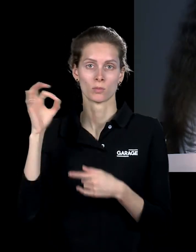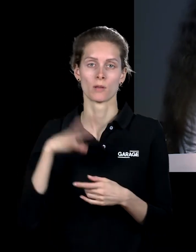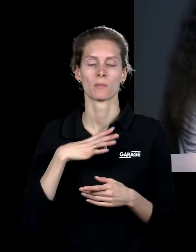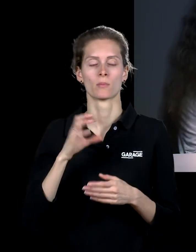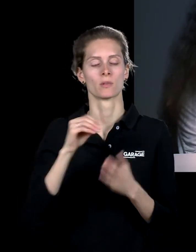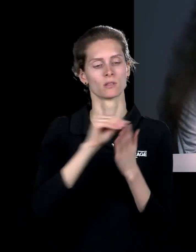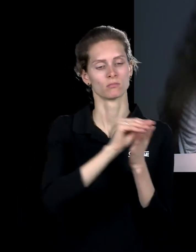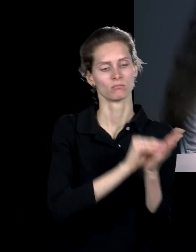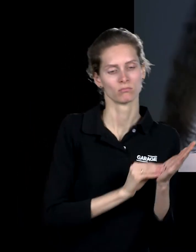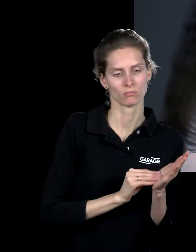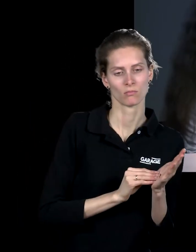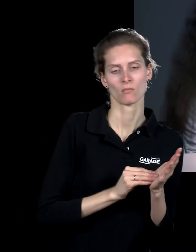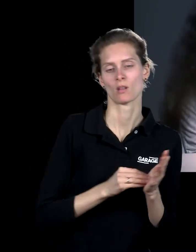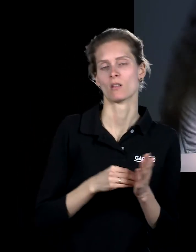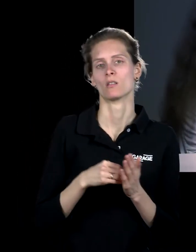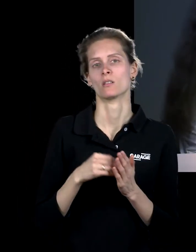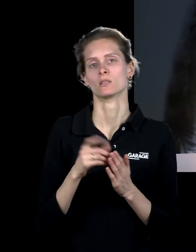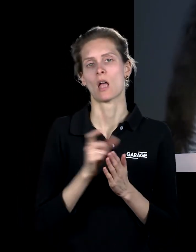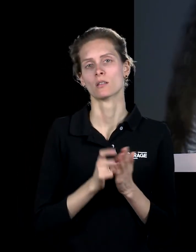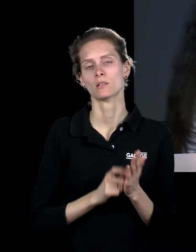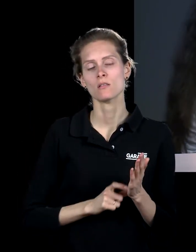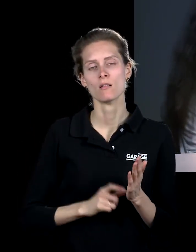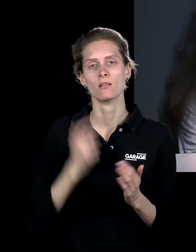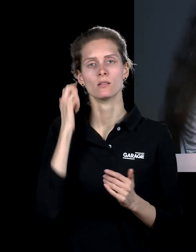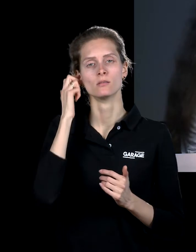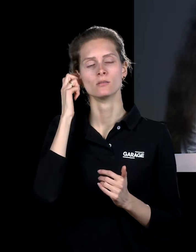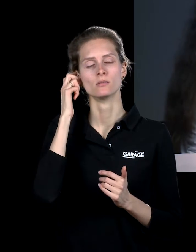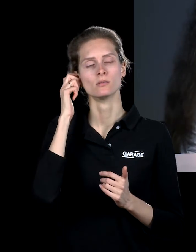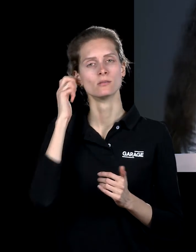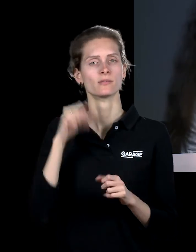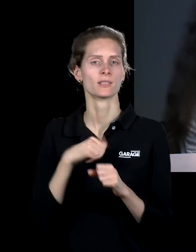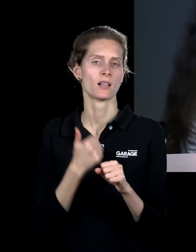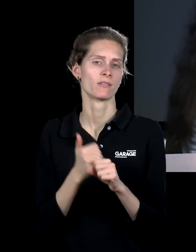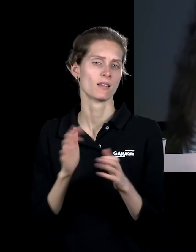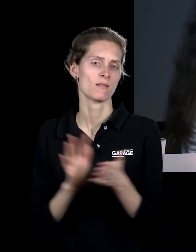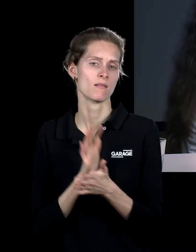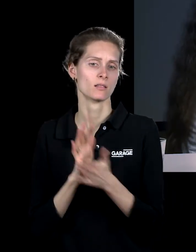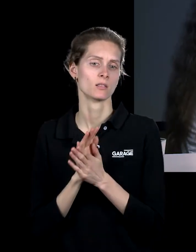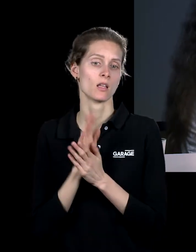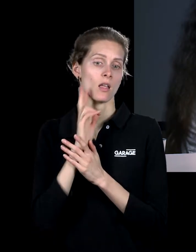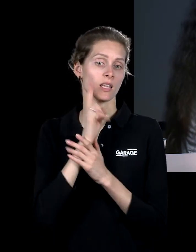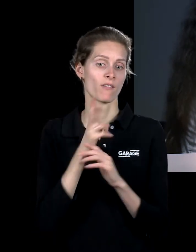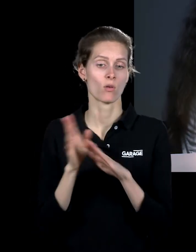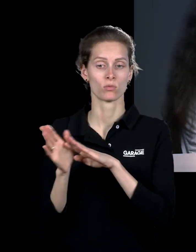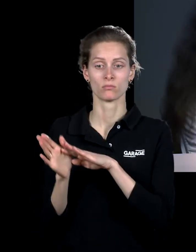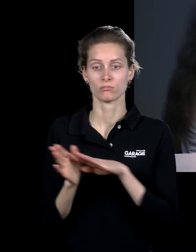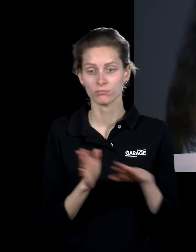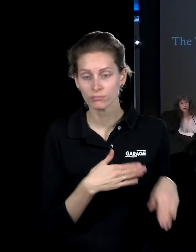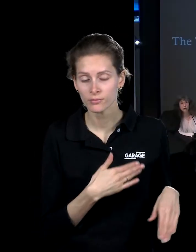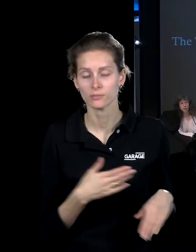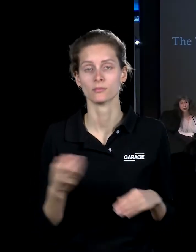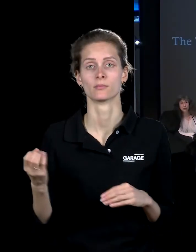статья в журнале, в каком-то главном же газете. Через два года после этих событий